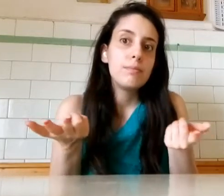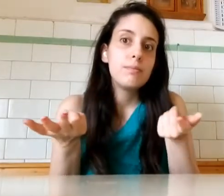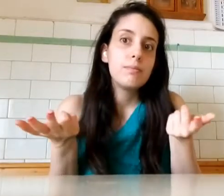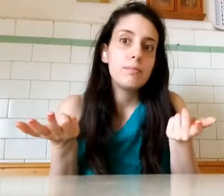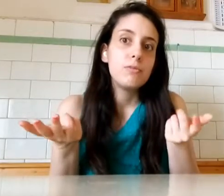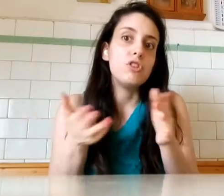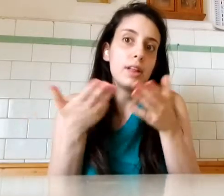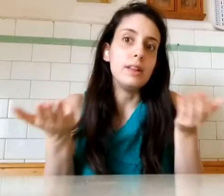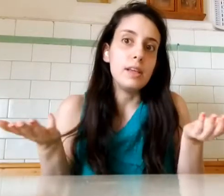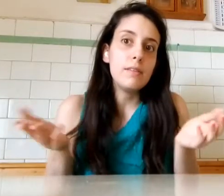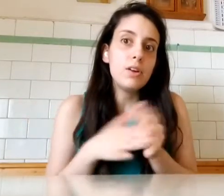Ci sentivano